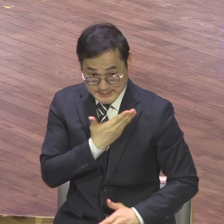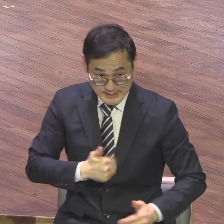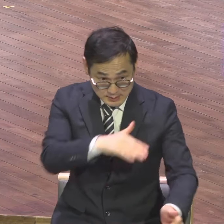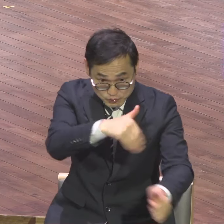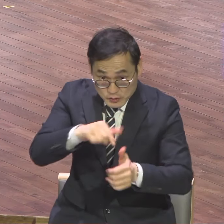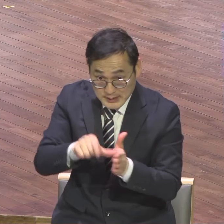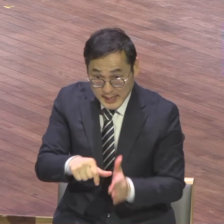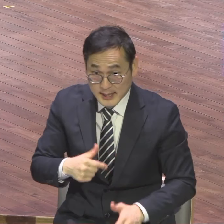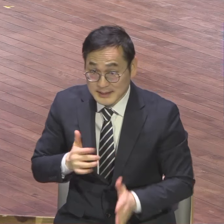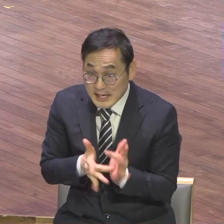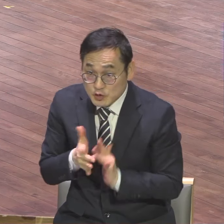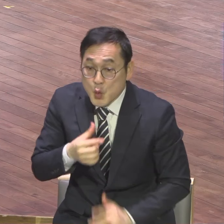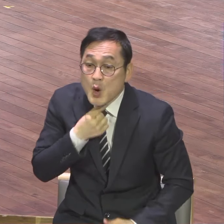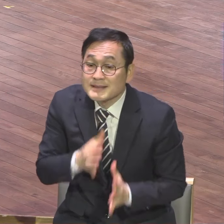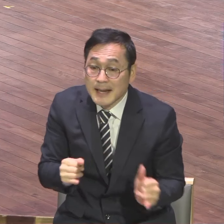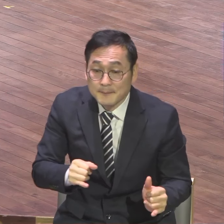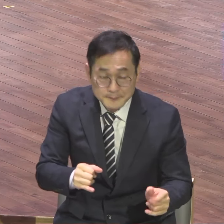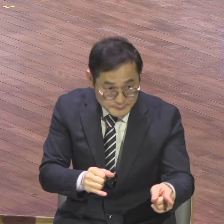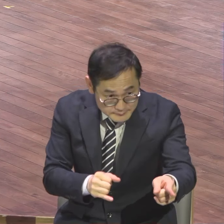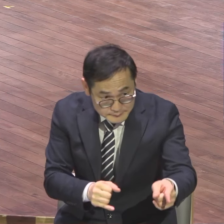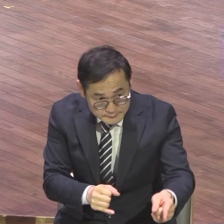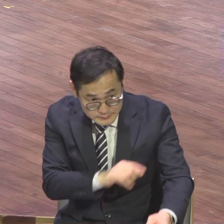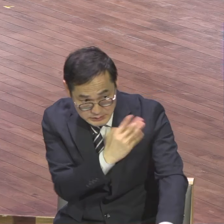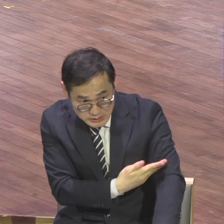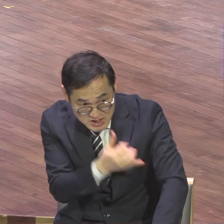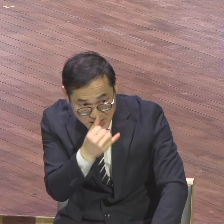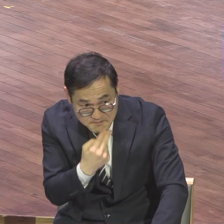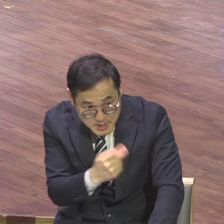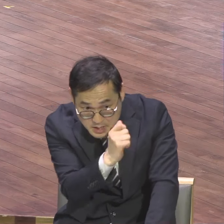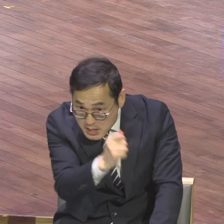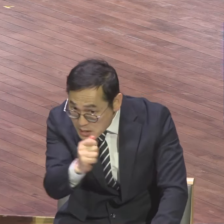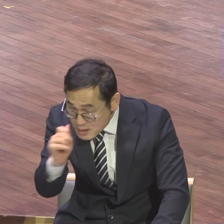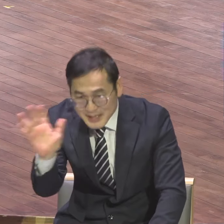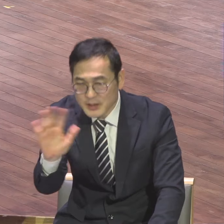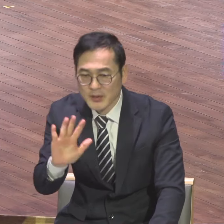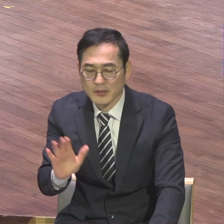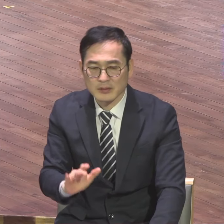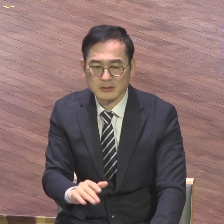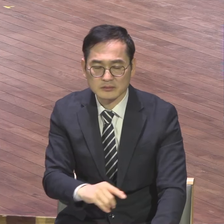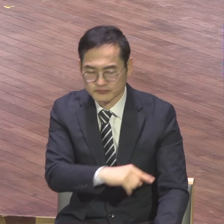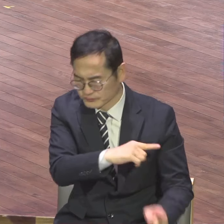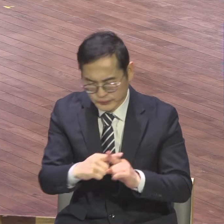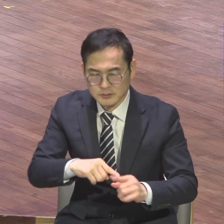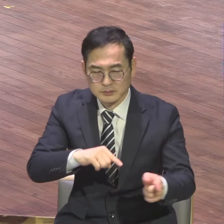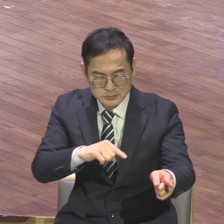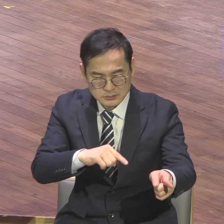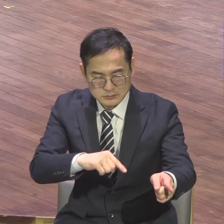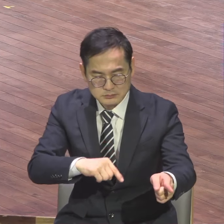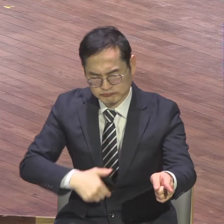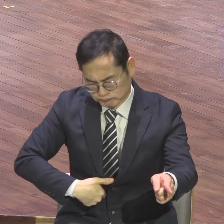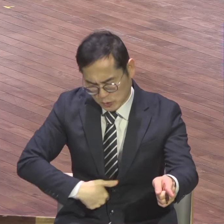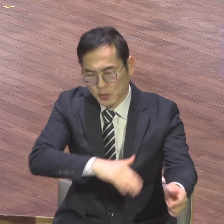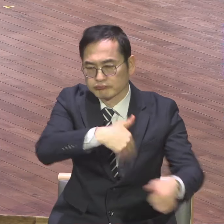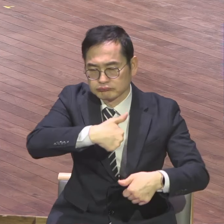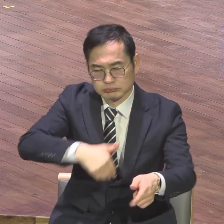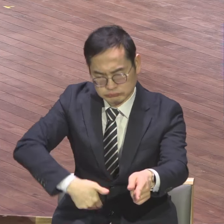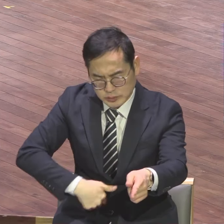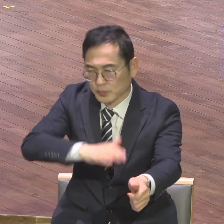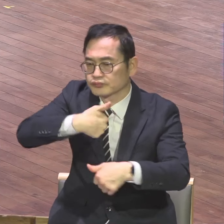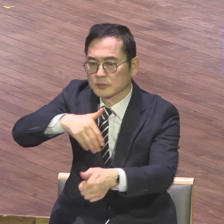특별히 누구를 불렀다 이것은요 부름의 목적과 이유가 있잖아요 왜 불렀어요 불렀어 이유가 있을까 그걸 전제로 하고 있습니다 불렀다는 것